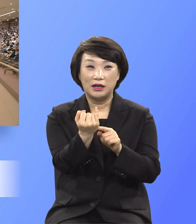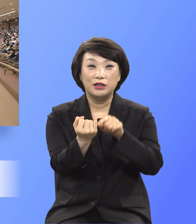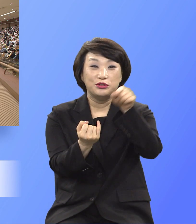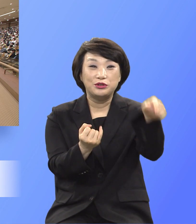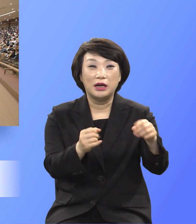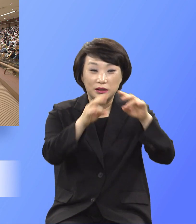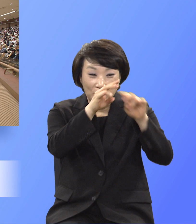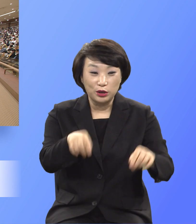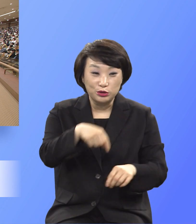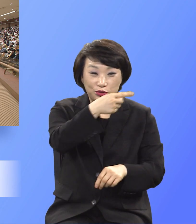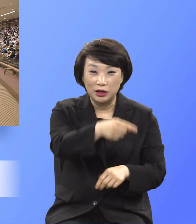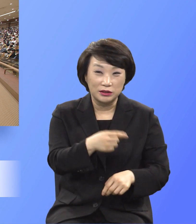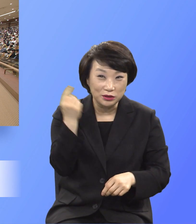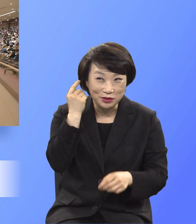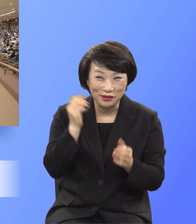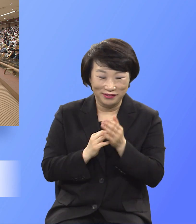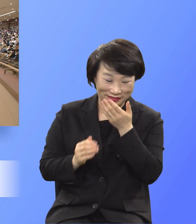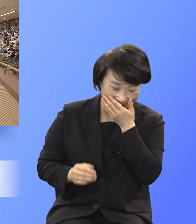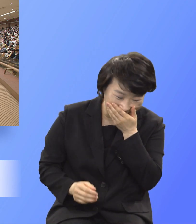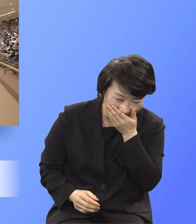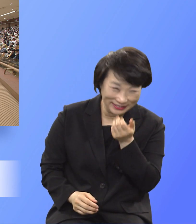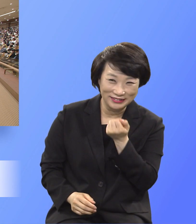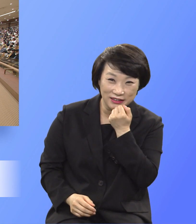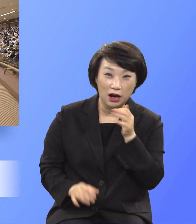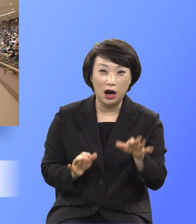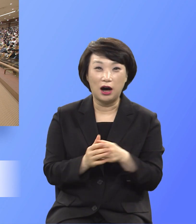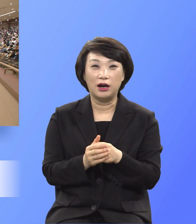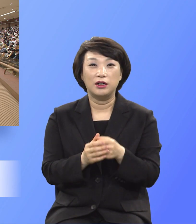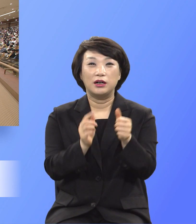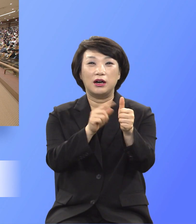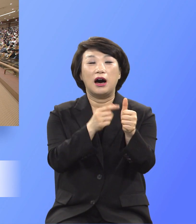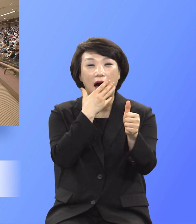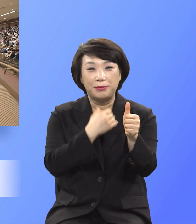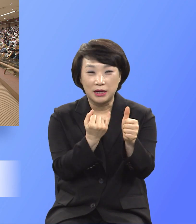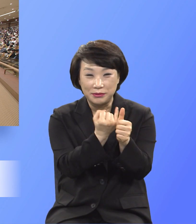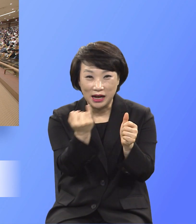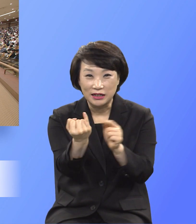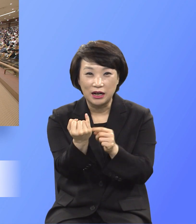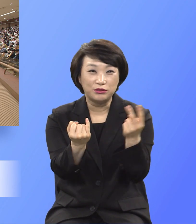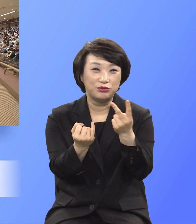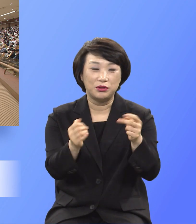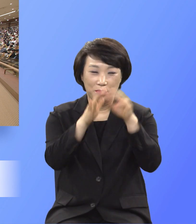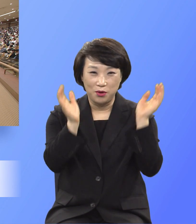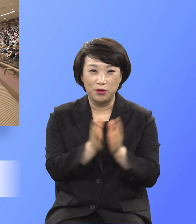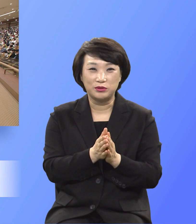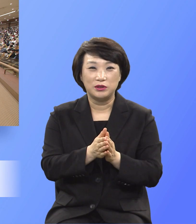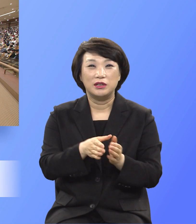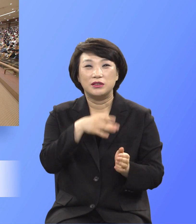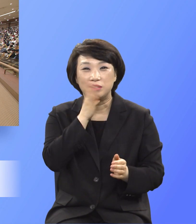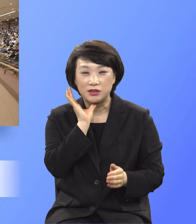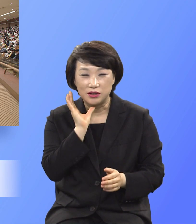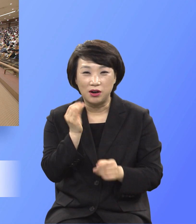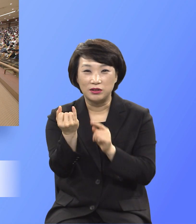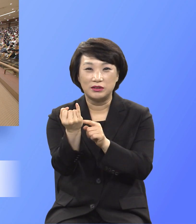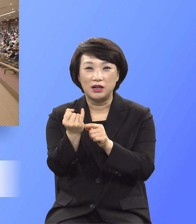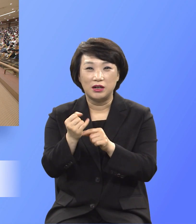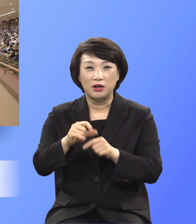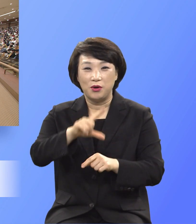들었더라 아브라함과 사라가 나이만 안 늙었고 사라의 경수는 끊어졌는지라 사라가 속으로 웃고 이르되